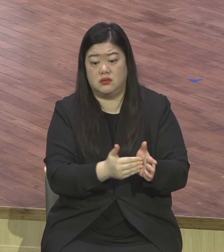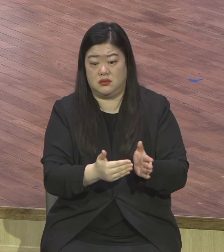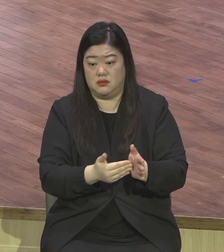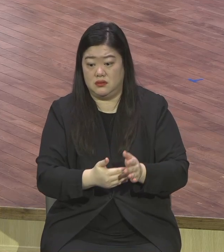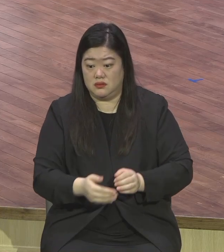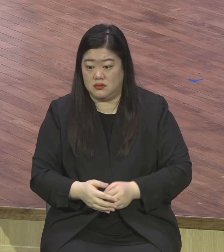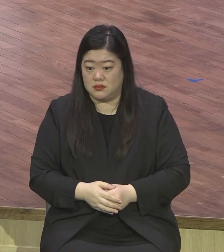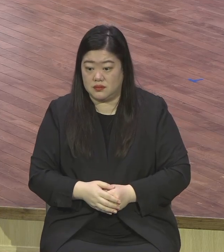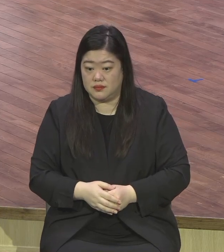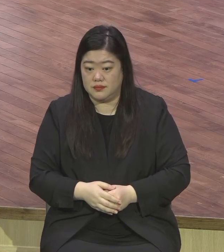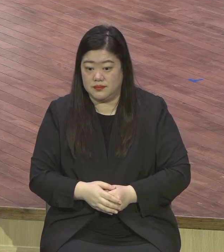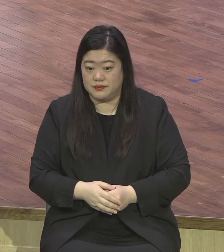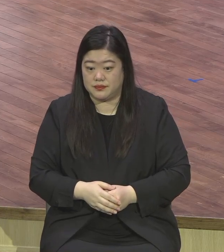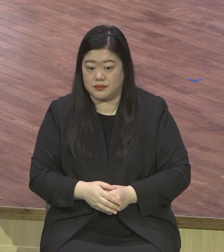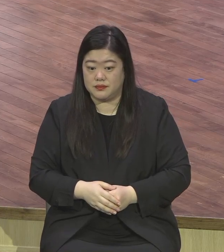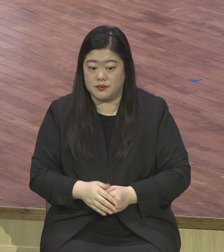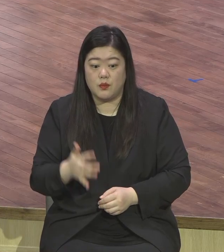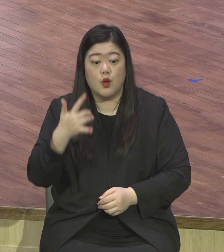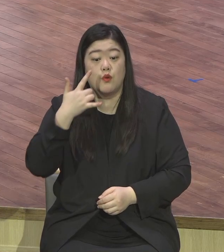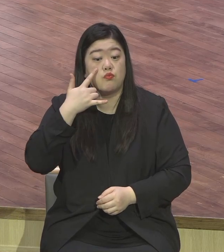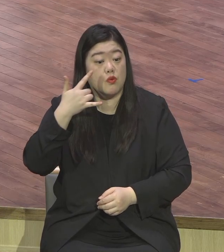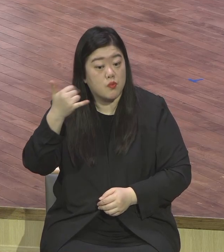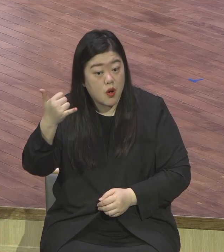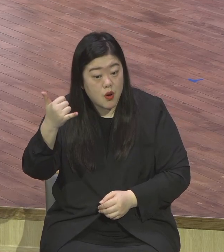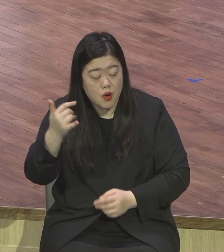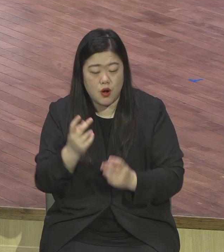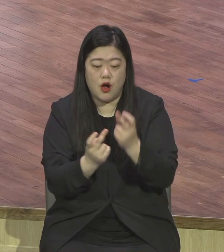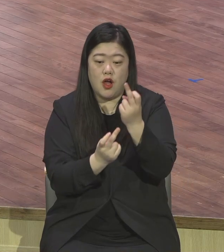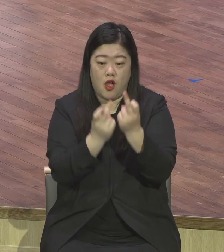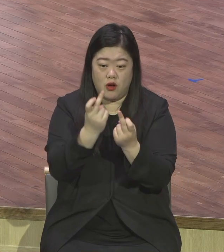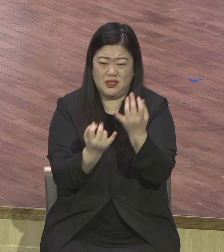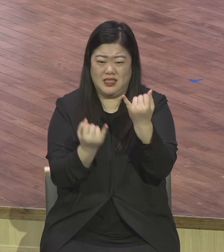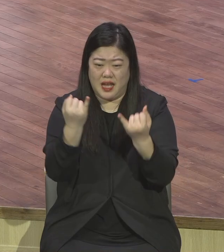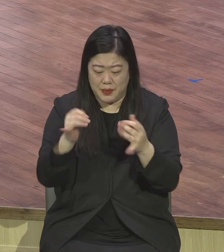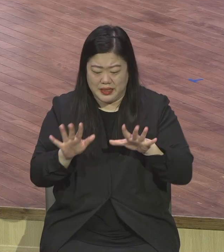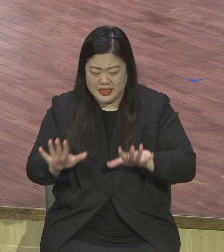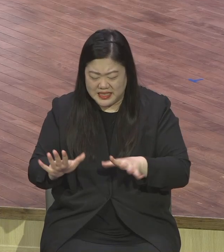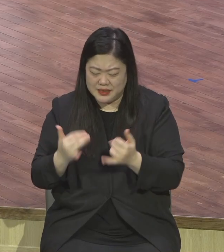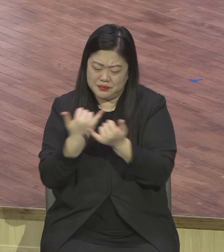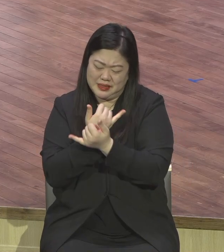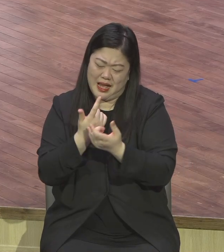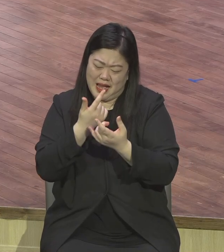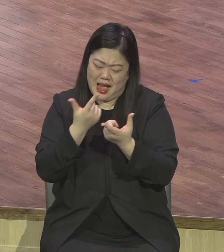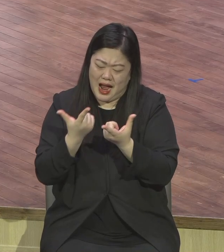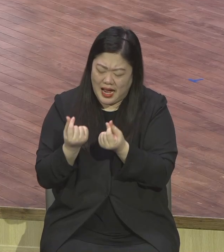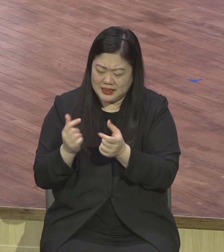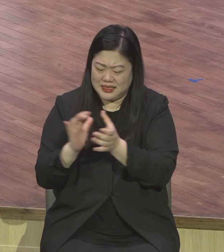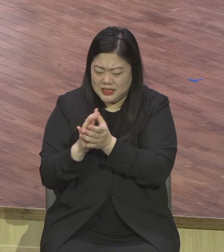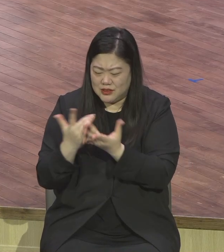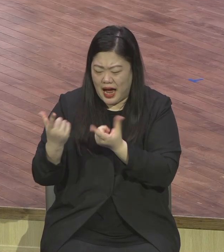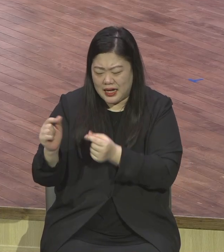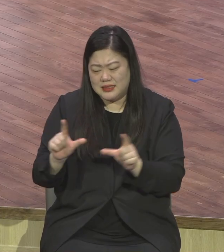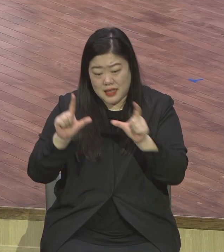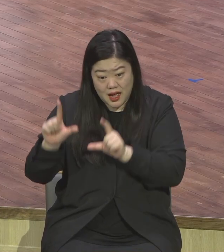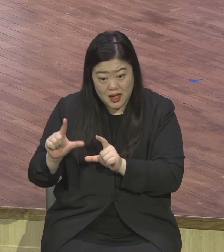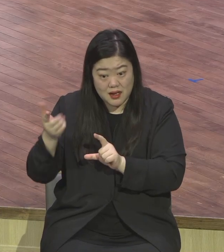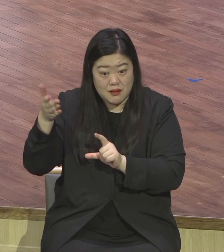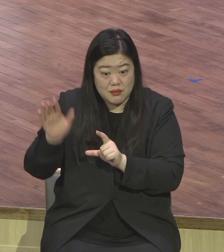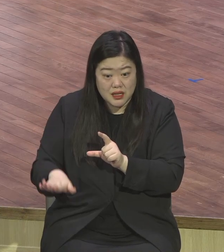자식도 다 홀로 앉게 돼 있어요. 우리가 뭐 예수님의 사람 나 고독해 나 외로워